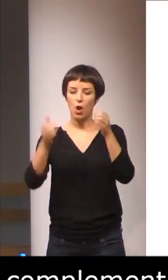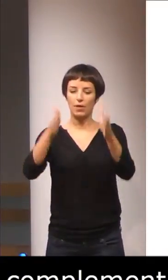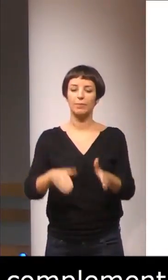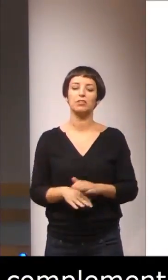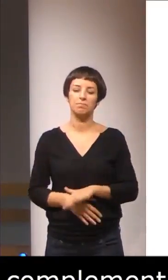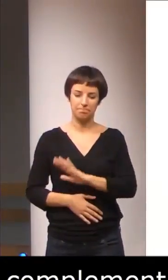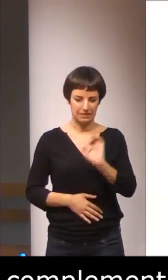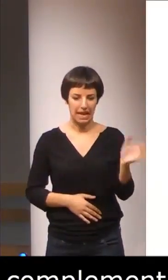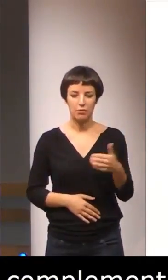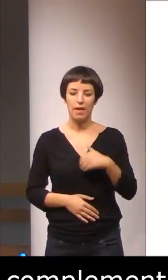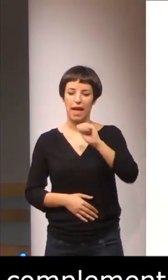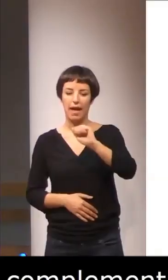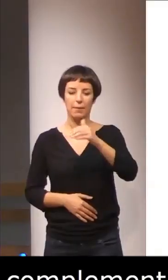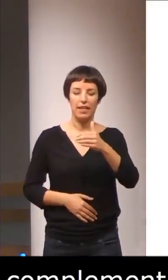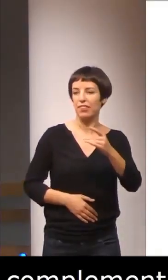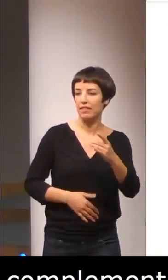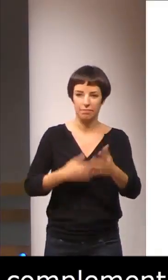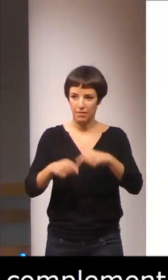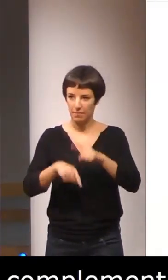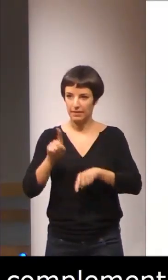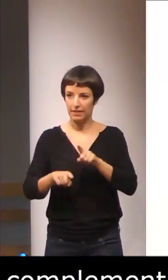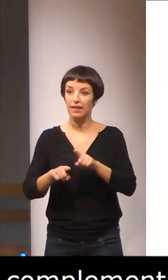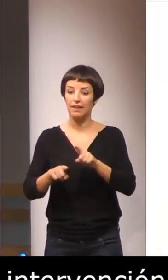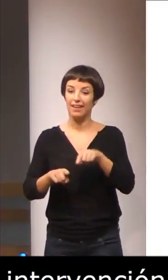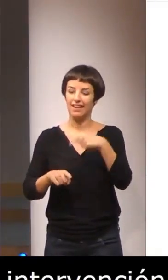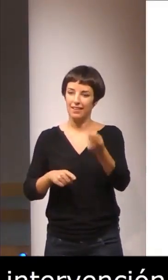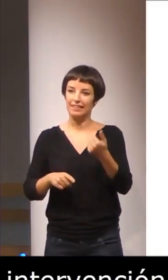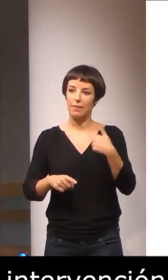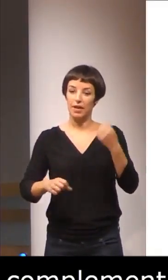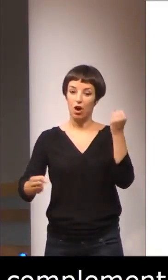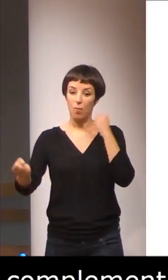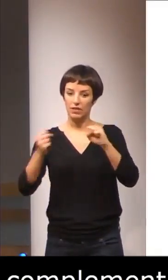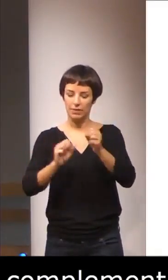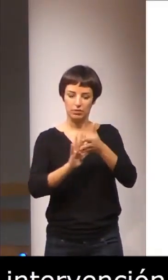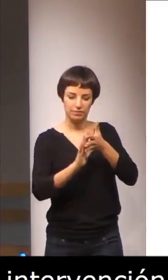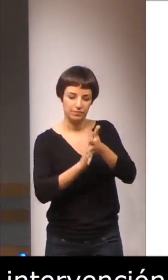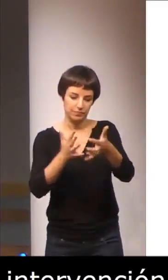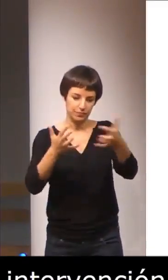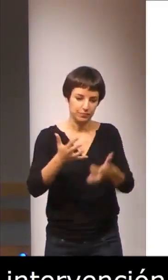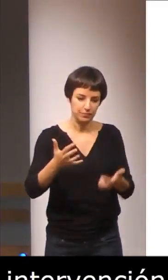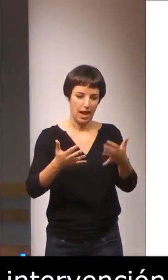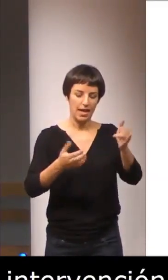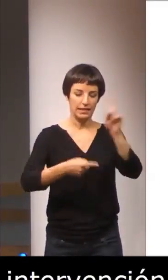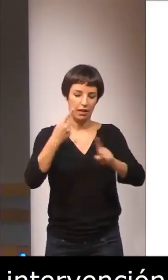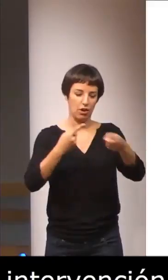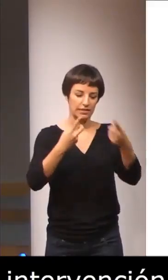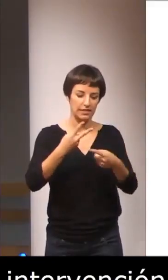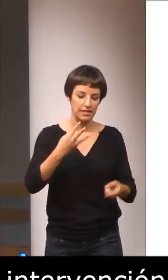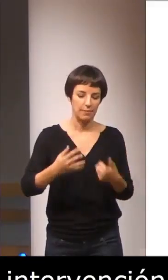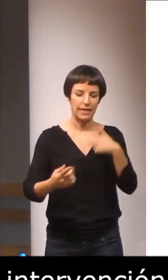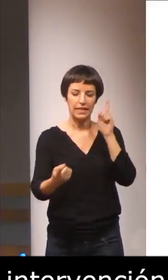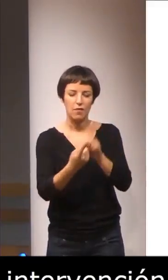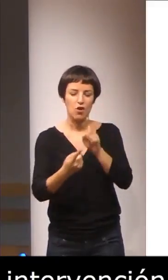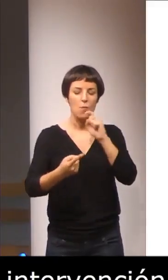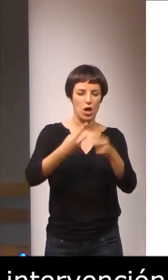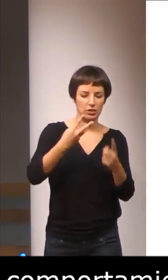esta parte de la intervención incluye una descripción del comportamiento, consideraciones generales para la intervención, objetivos,